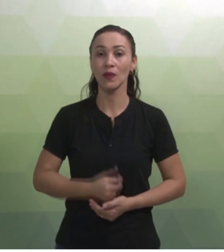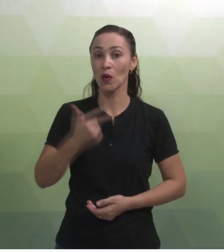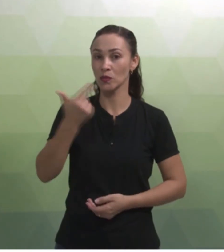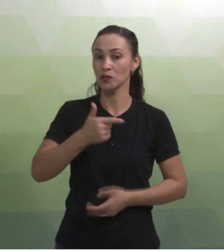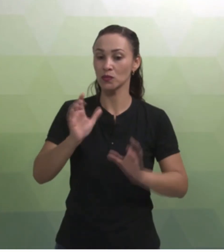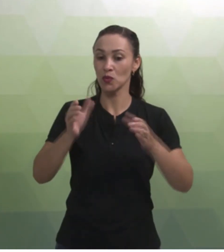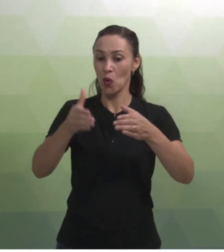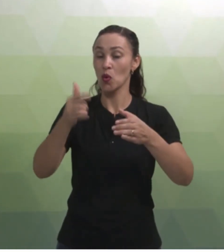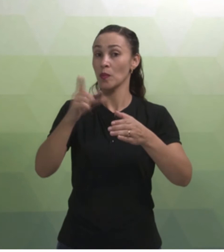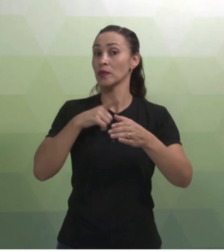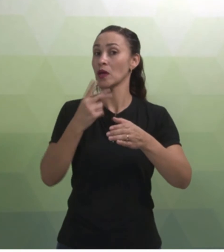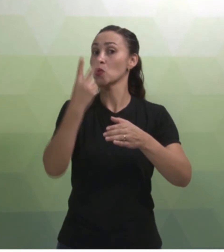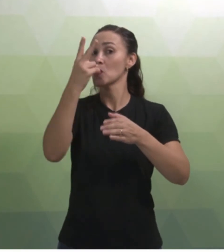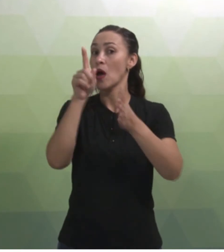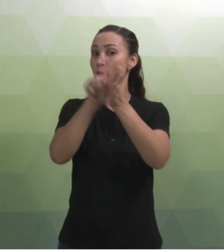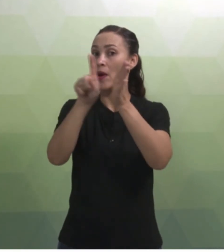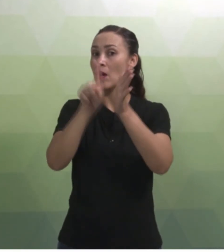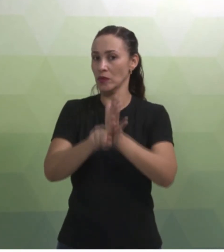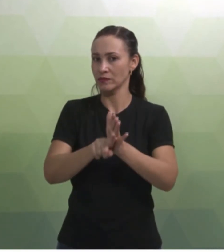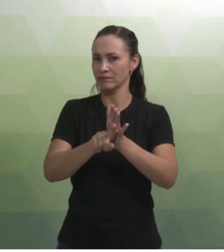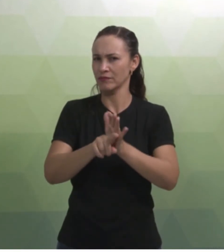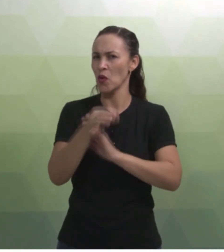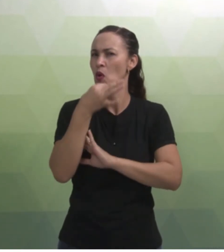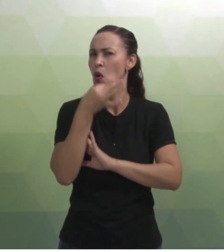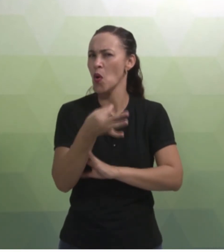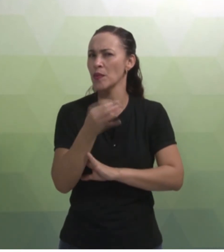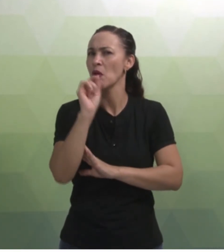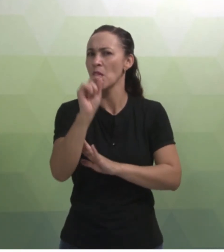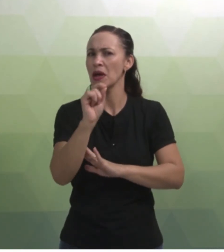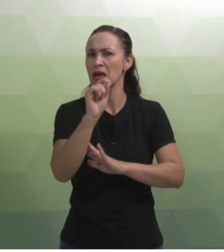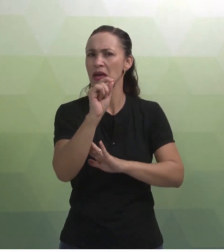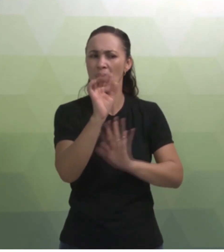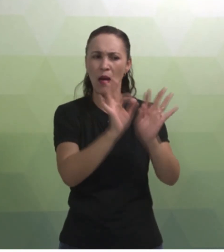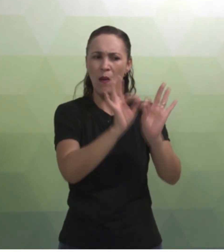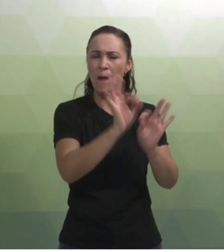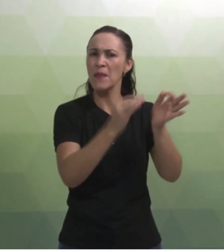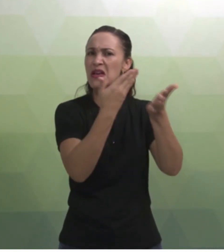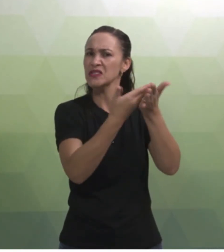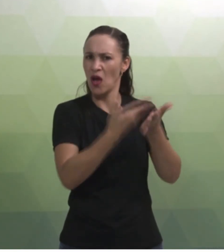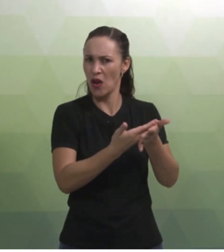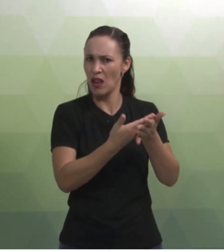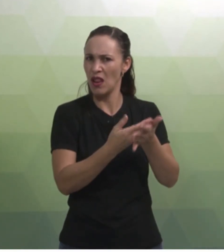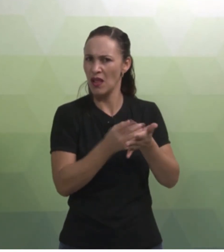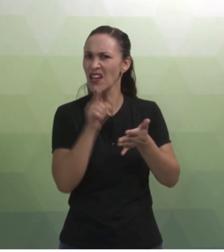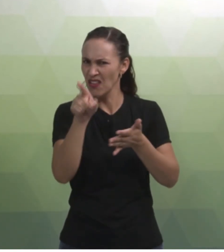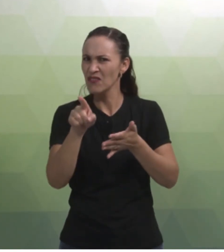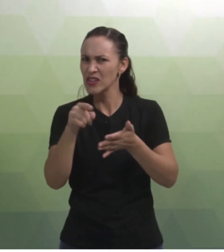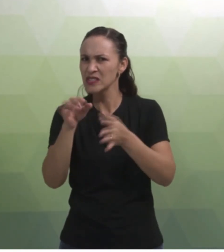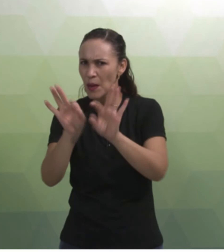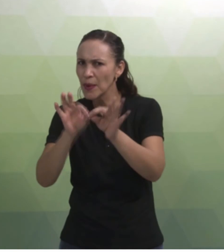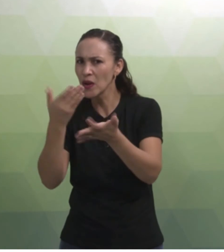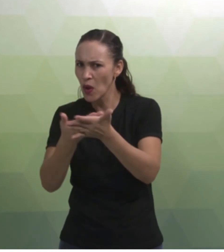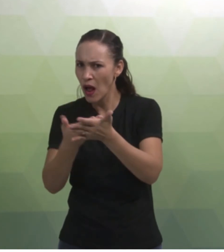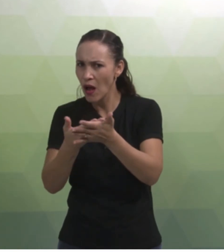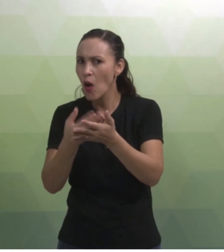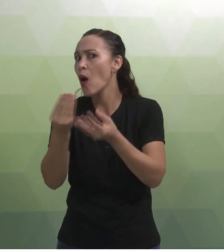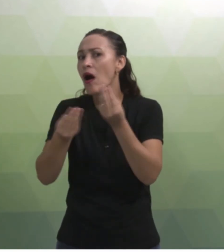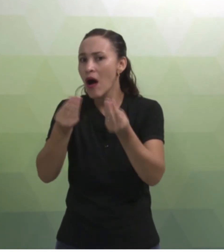Nesse segundo grupo, nós temos aqui duas perguntas. Em sua opinião, o que é plano de aula? Você planeja suas aulas?